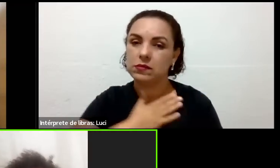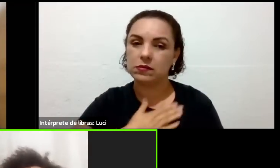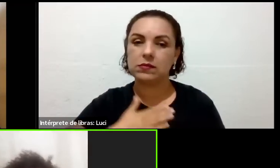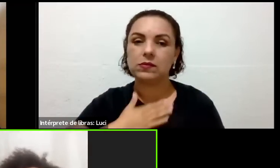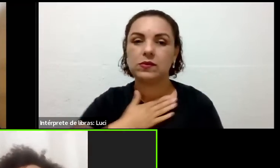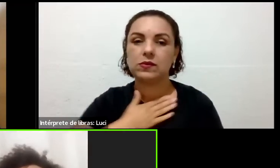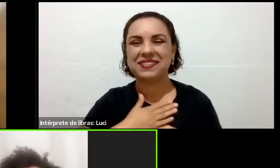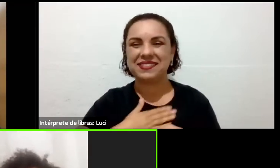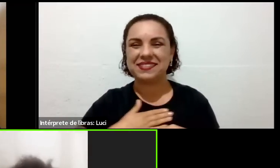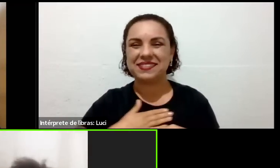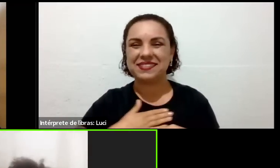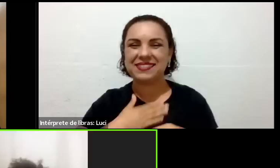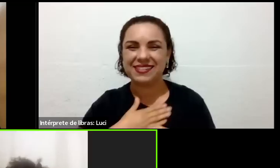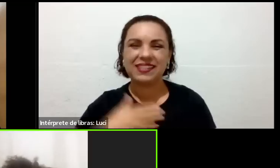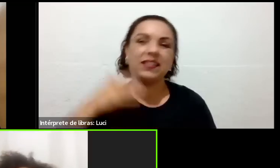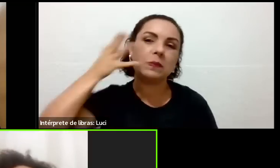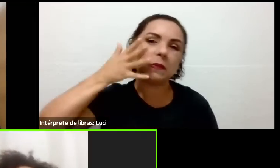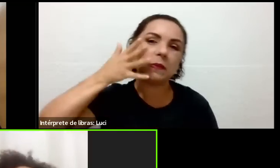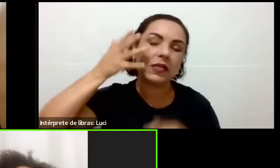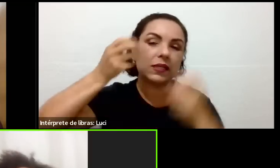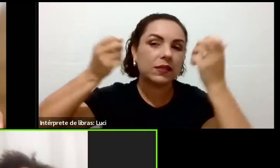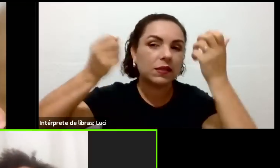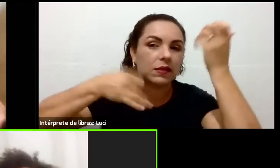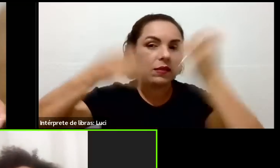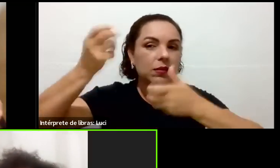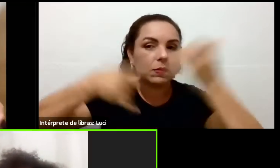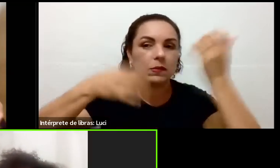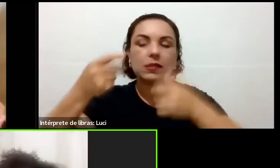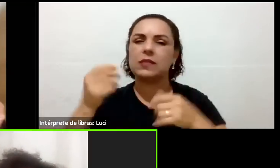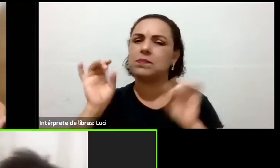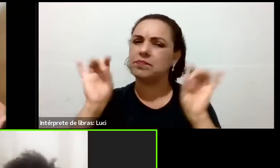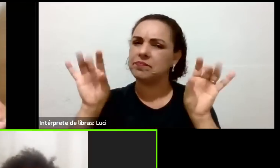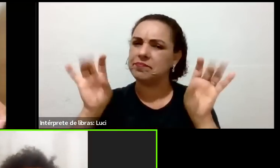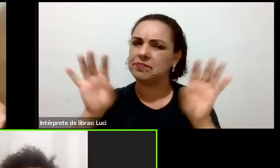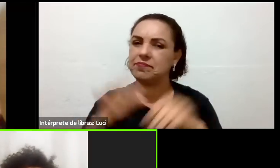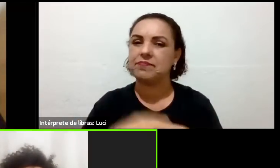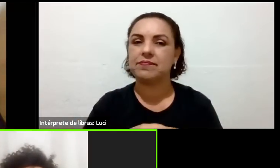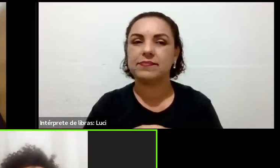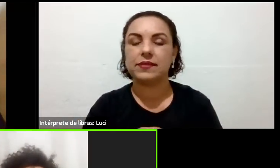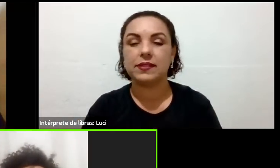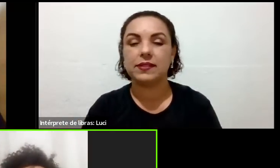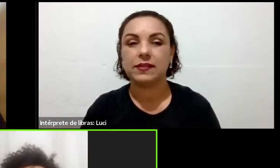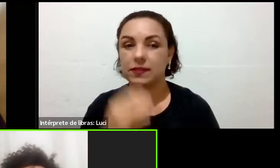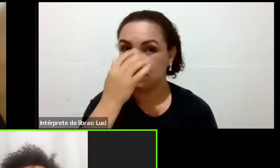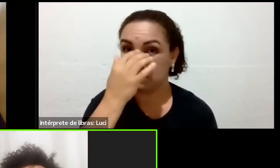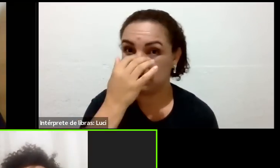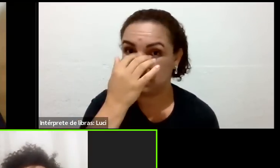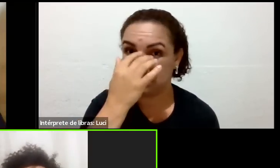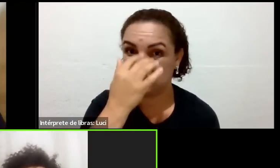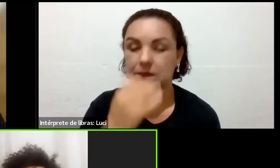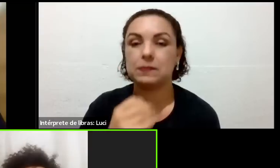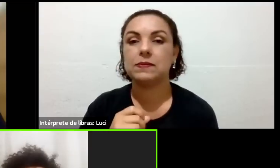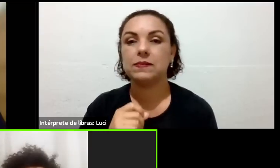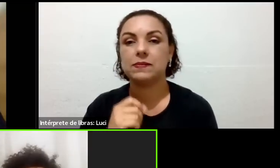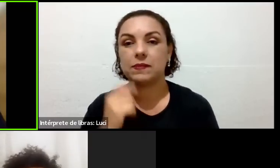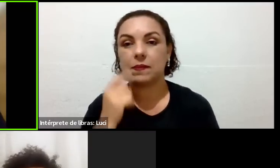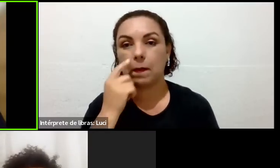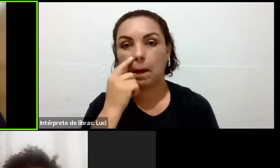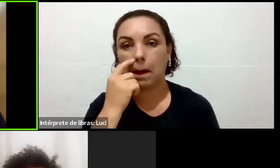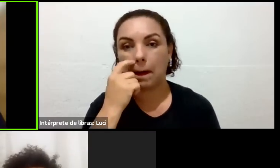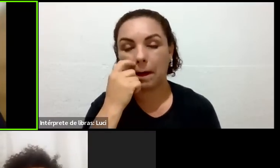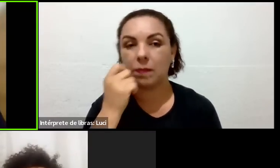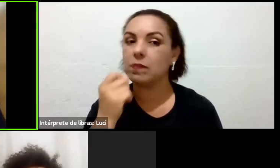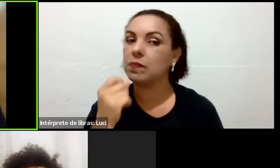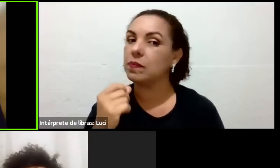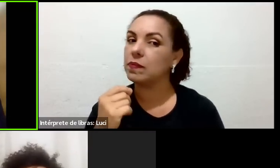ferida em cheio, né? Porque... Eu só quero fazer uma observação, Elaine. Esses dois,